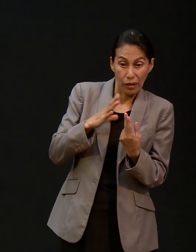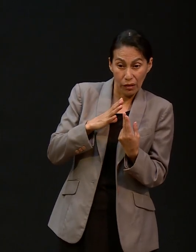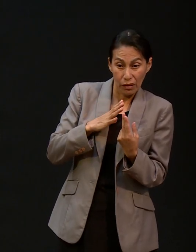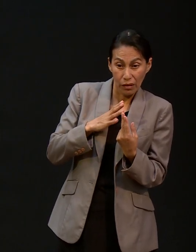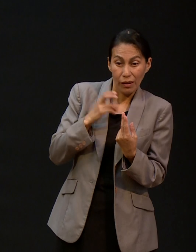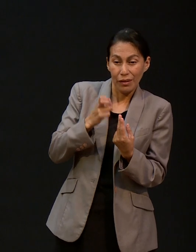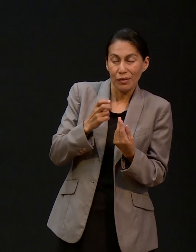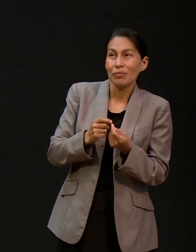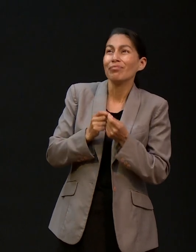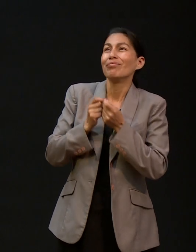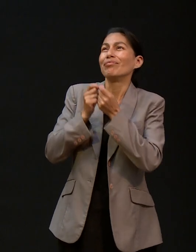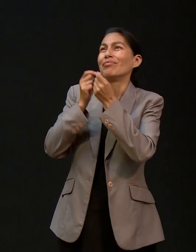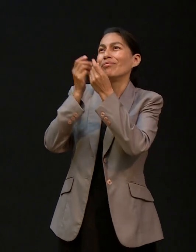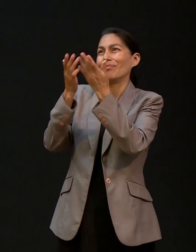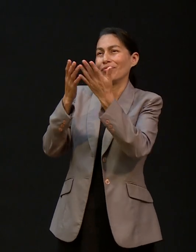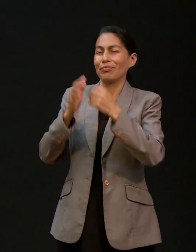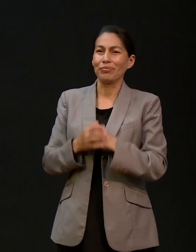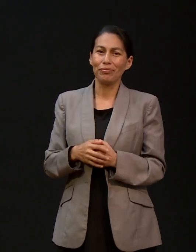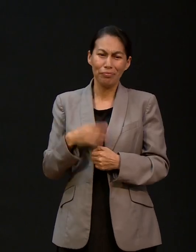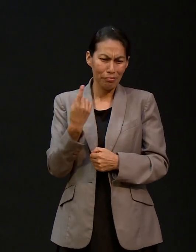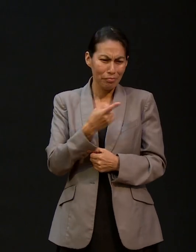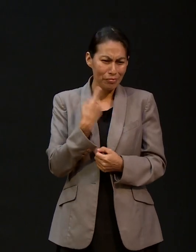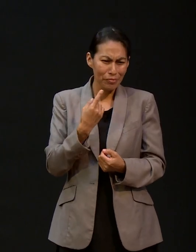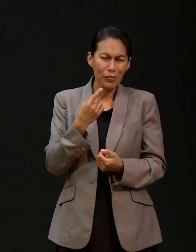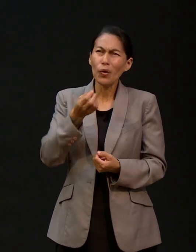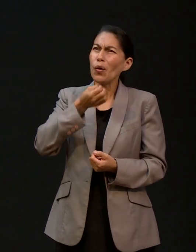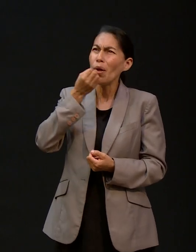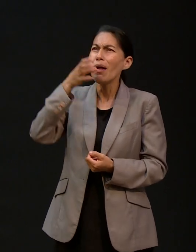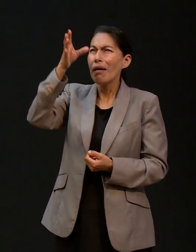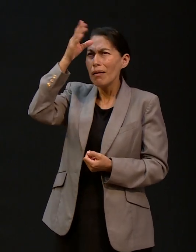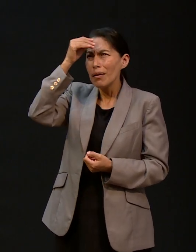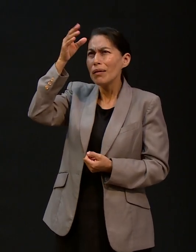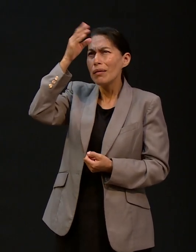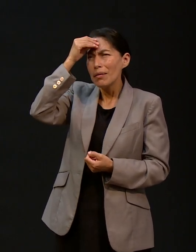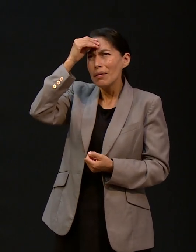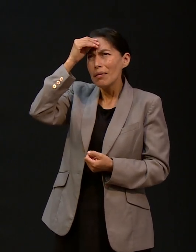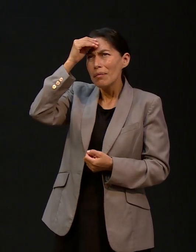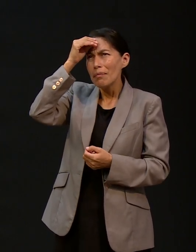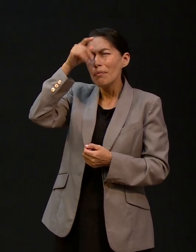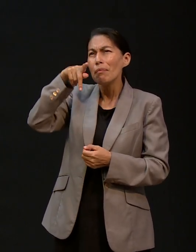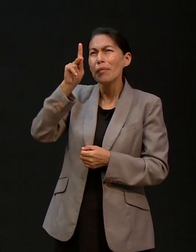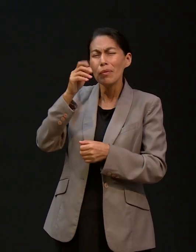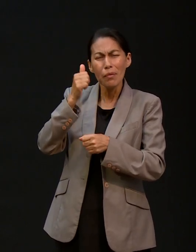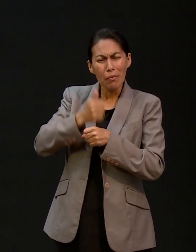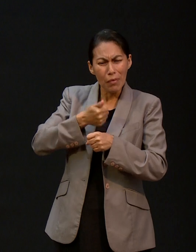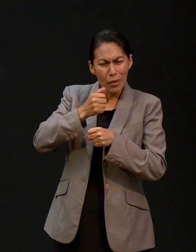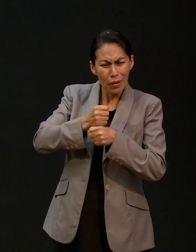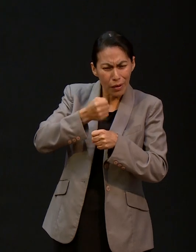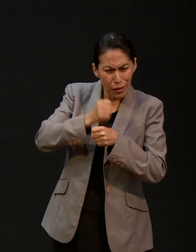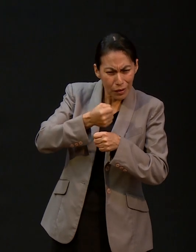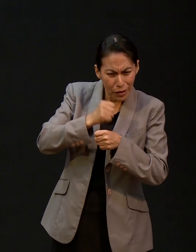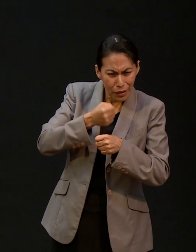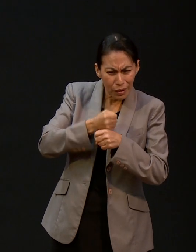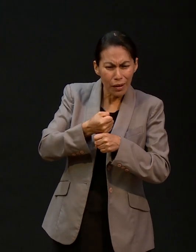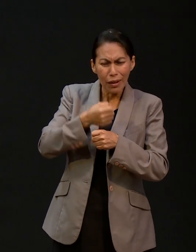la necesidad que uno tiene. Aprende uno a orar, pero en la práctica,